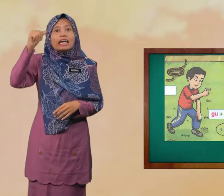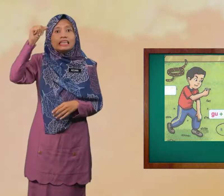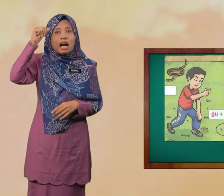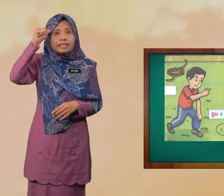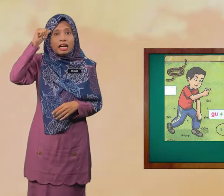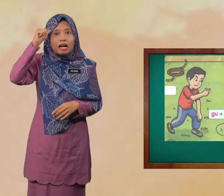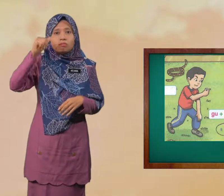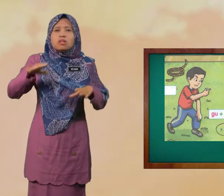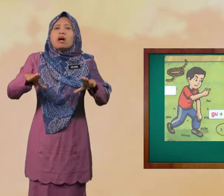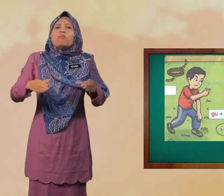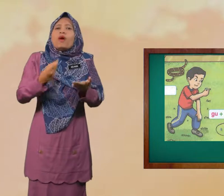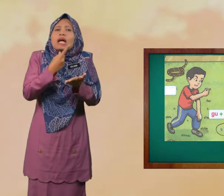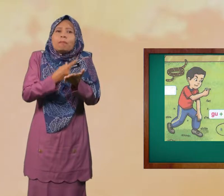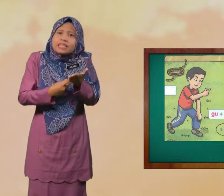Adam Buat Apa